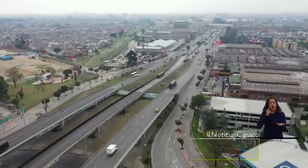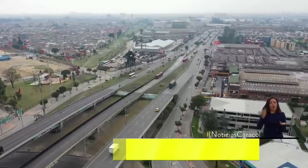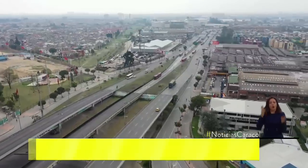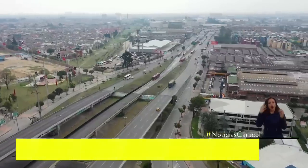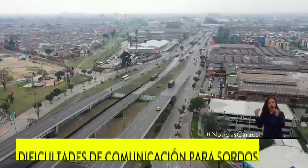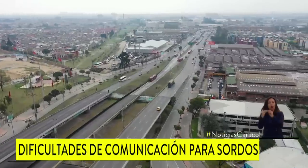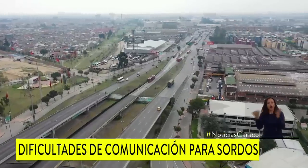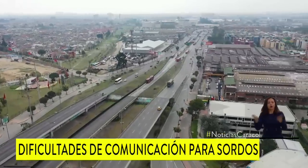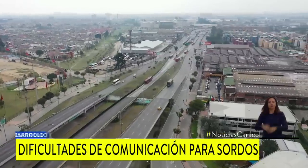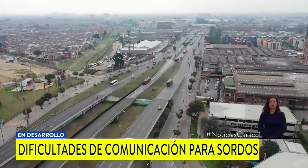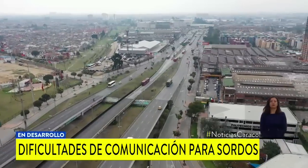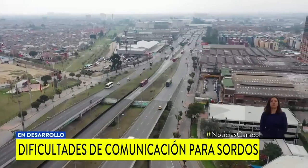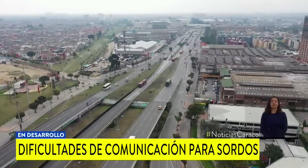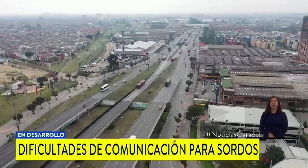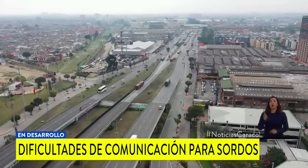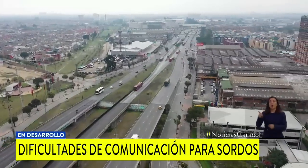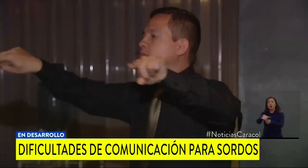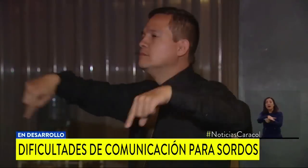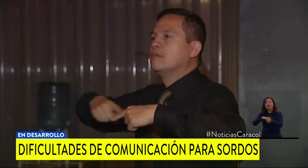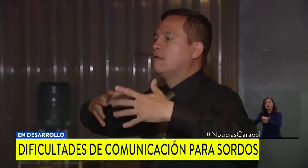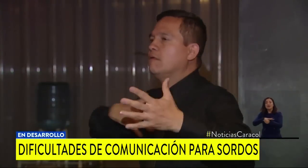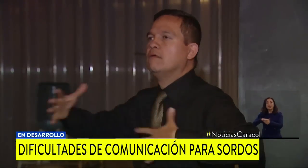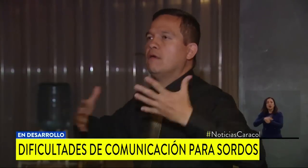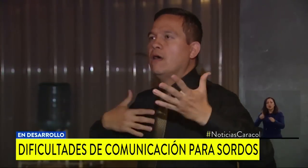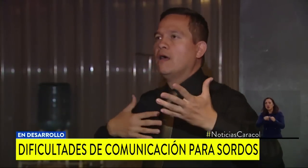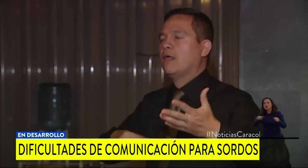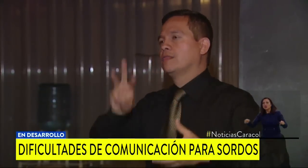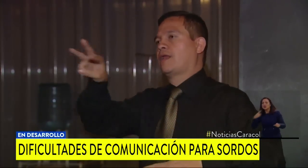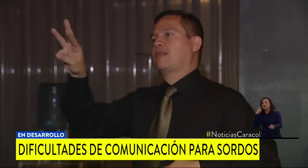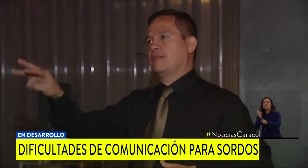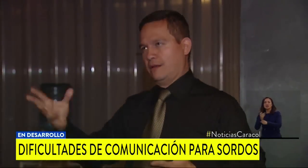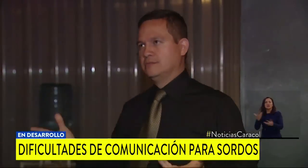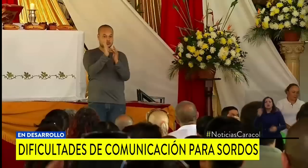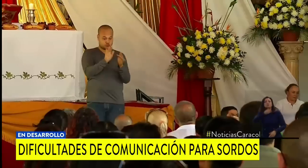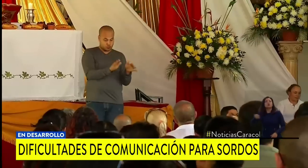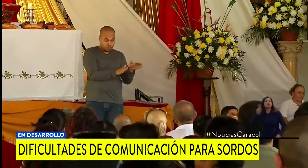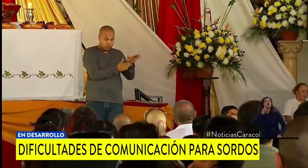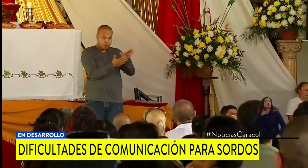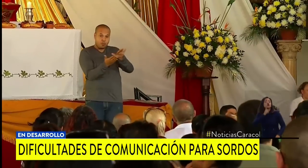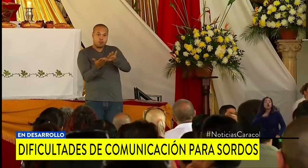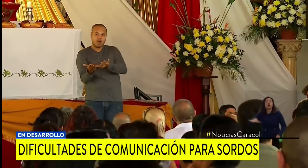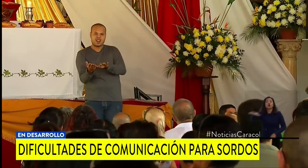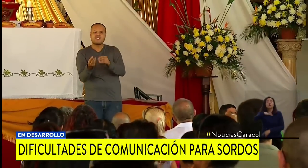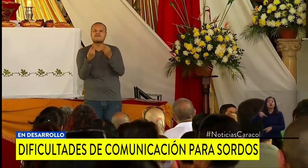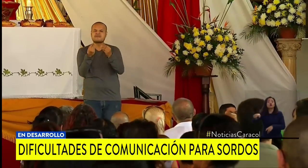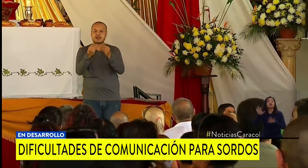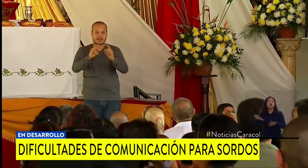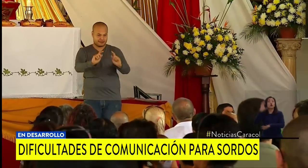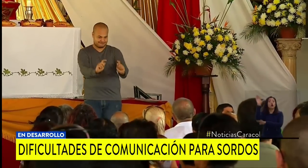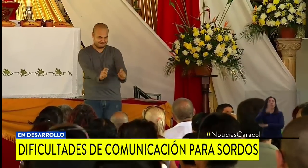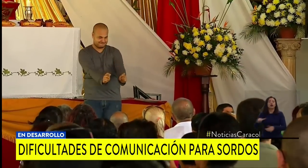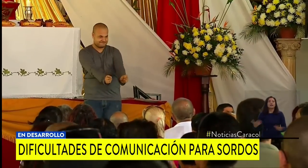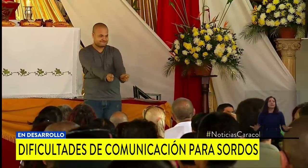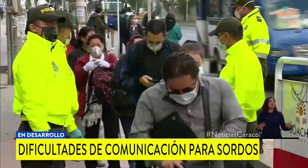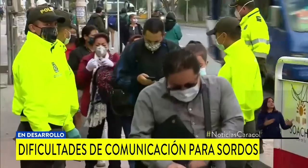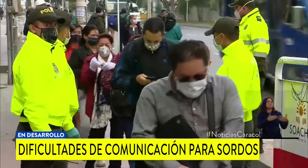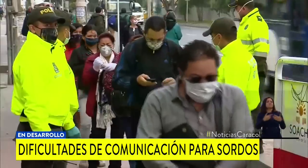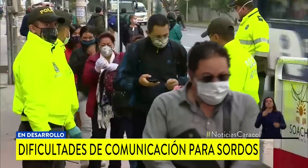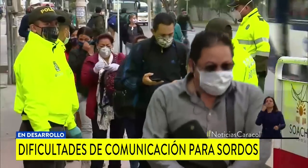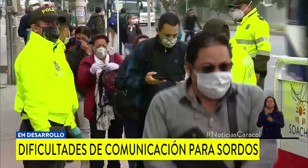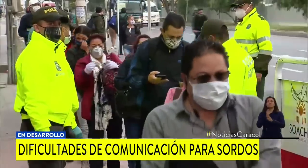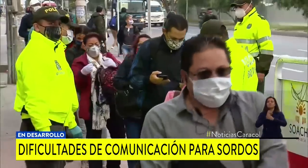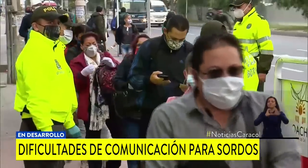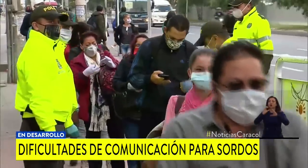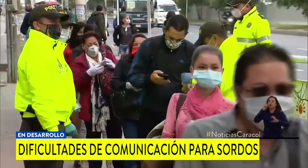Durante este periodo de emergencia por cuenta del COVID-19, la población sorda del país enfrenta una nueva dificultad para comunicarse con los